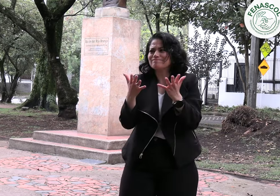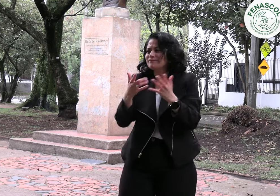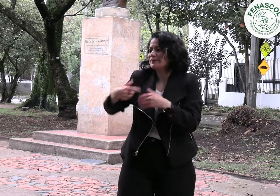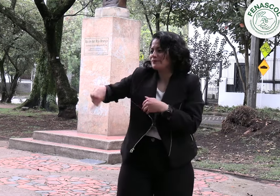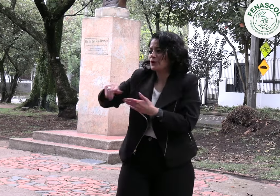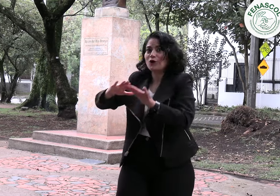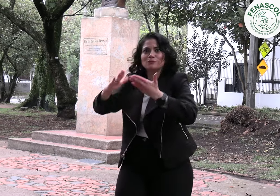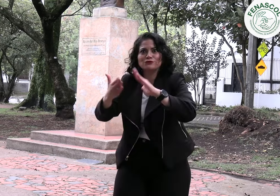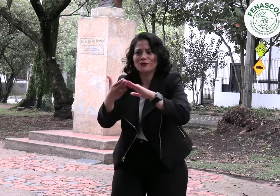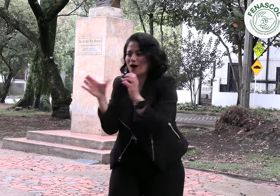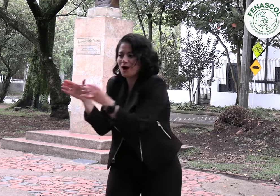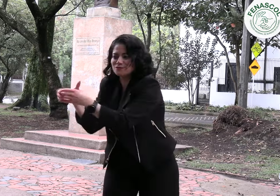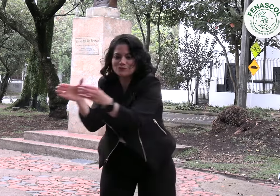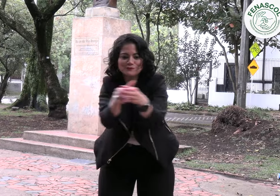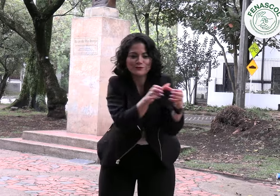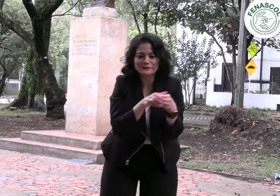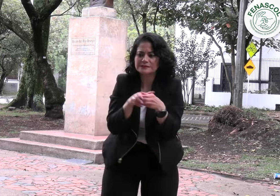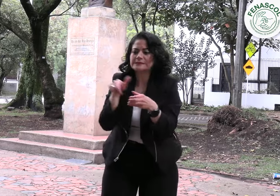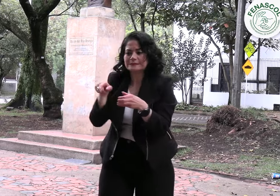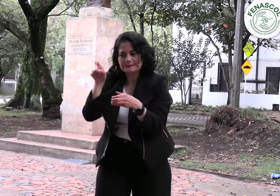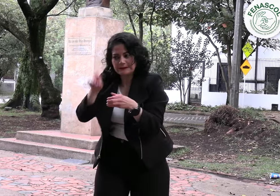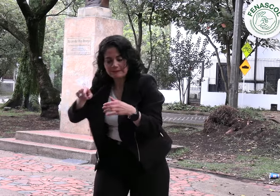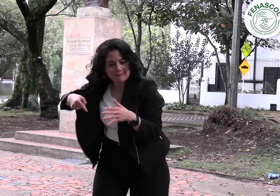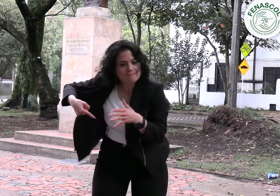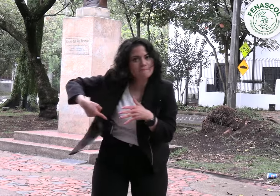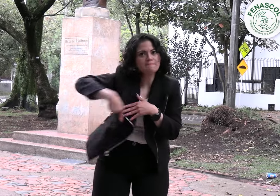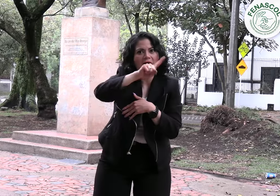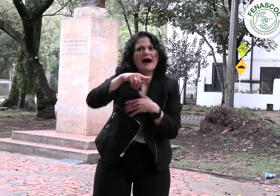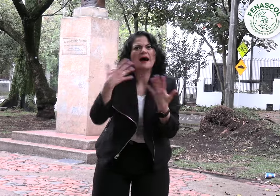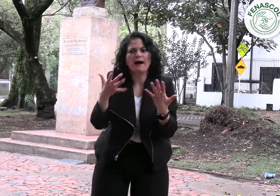Observamos la participación efectiva de las asociaciones,